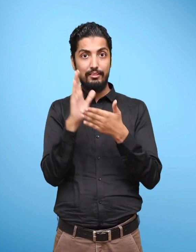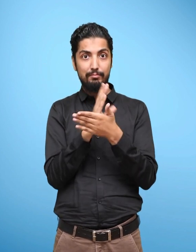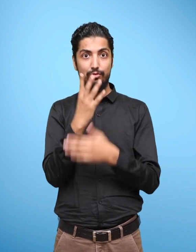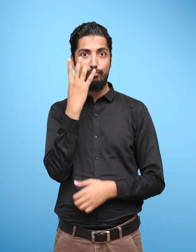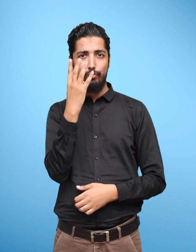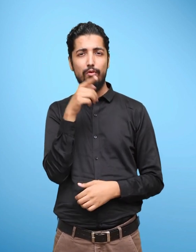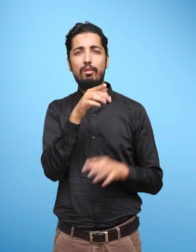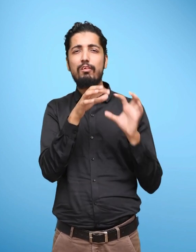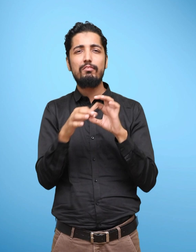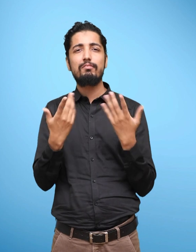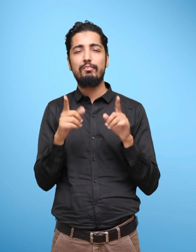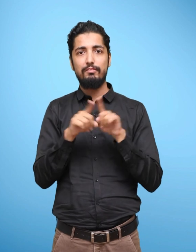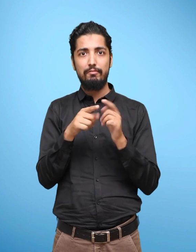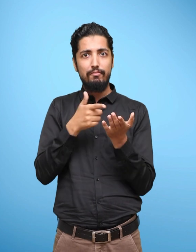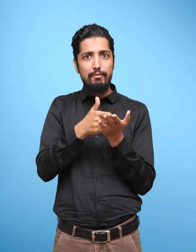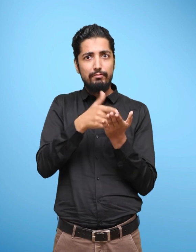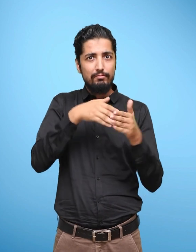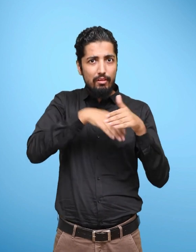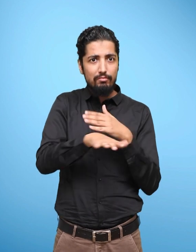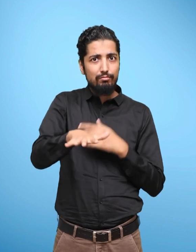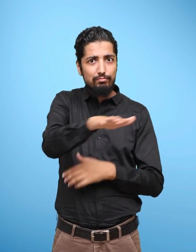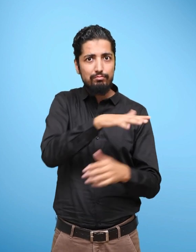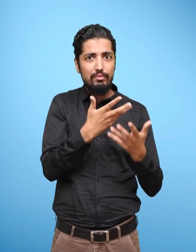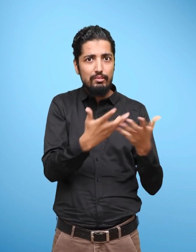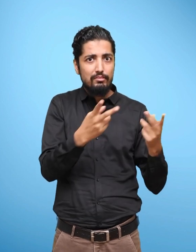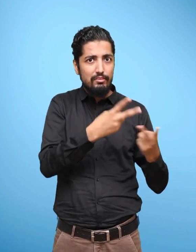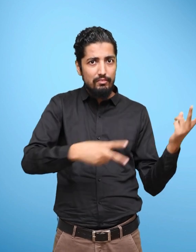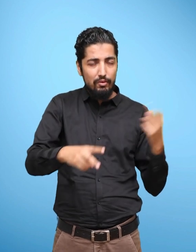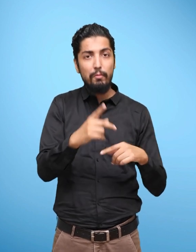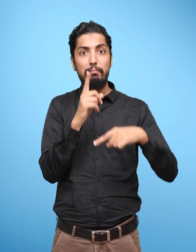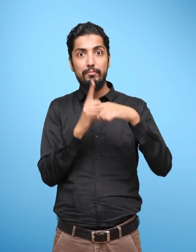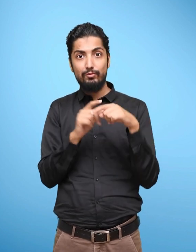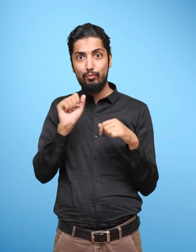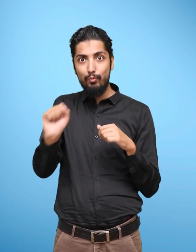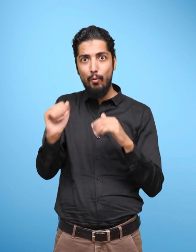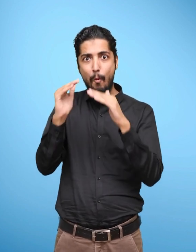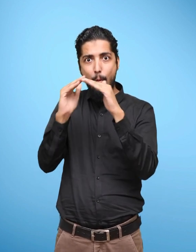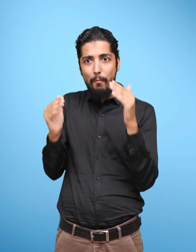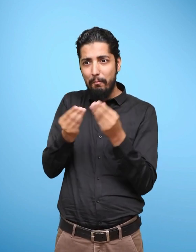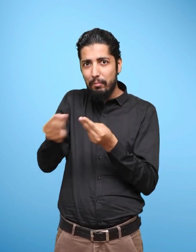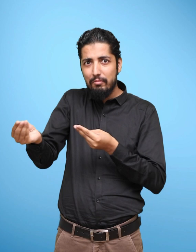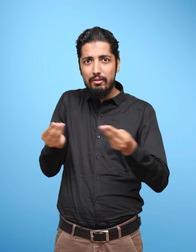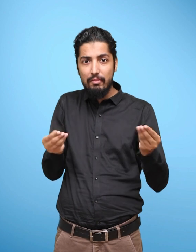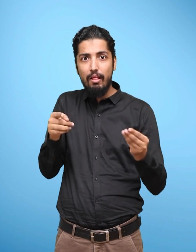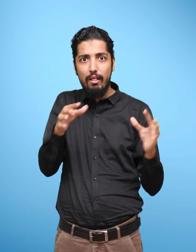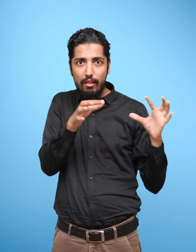Chapter 4 Introduces young learners In the farm And around the home.